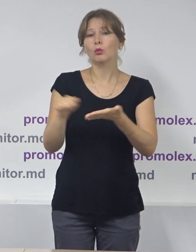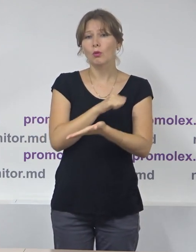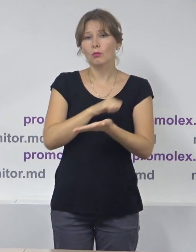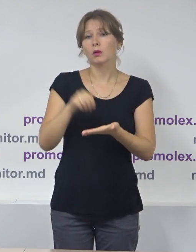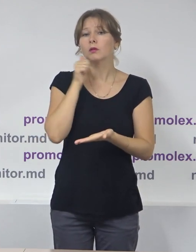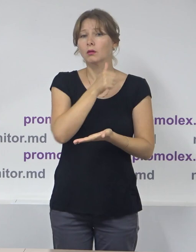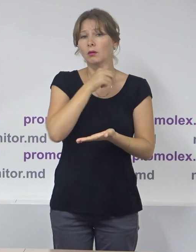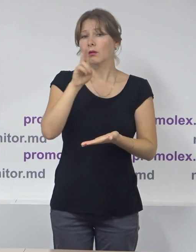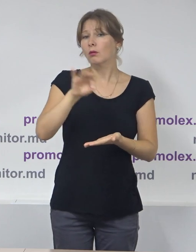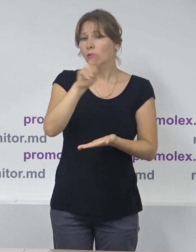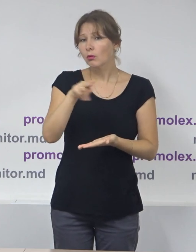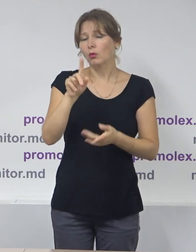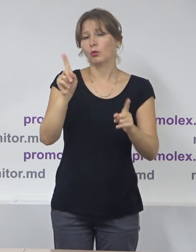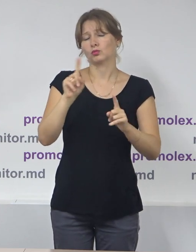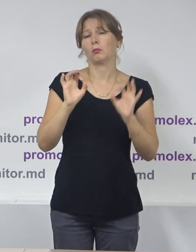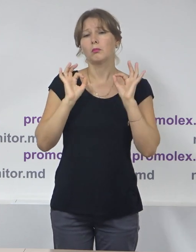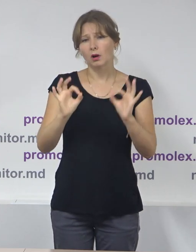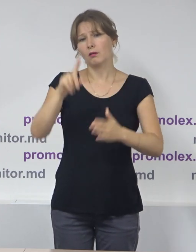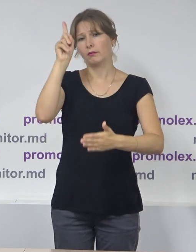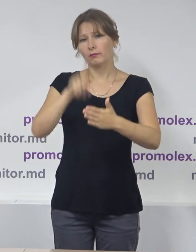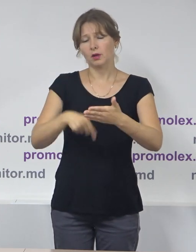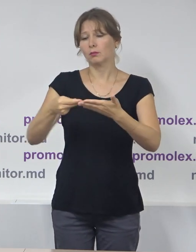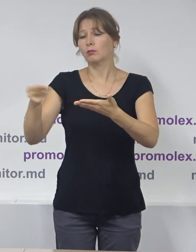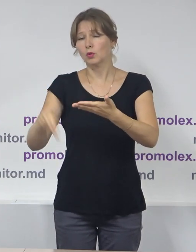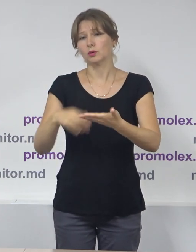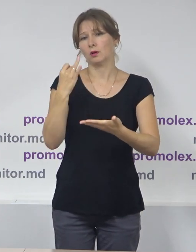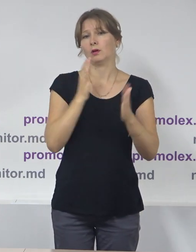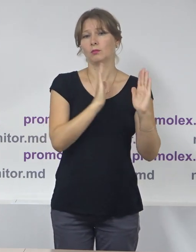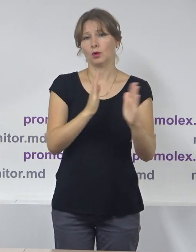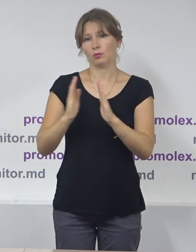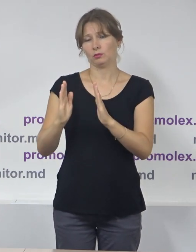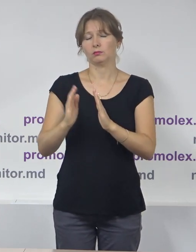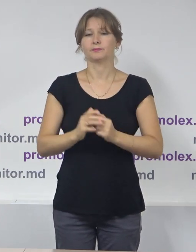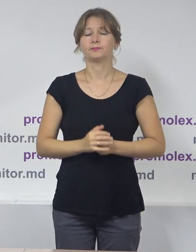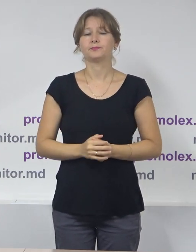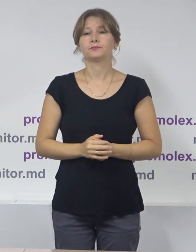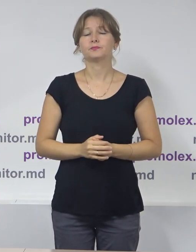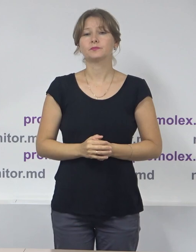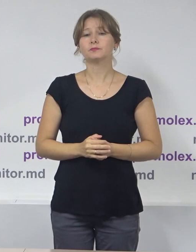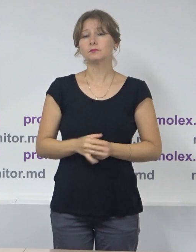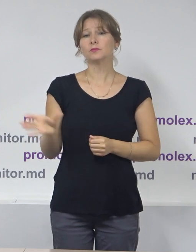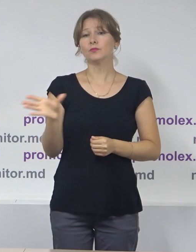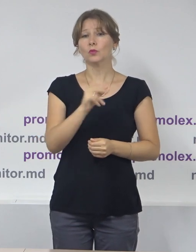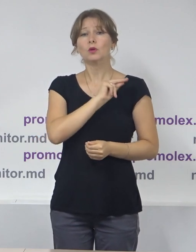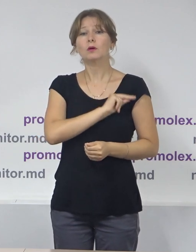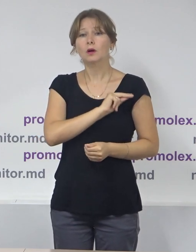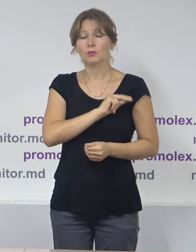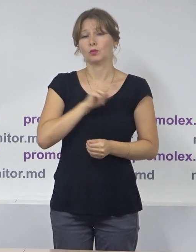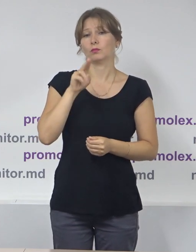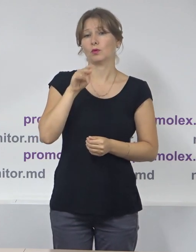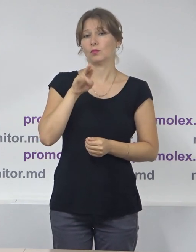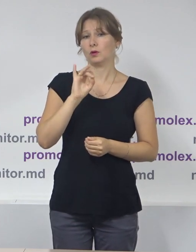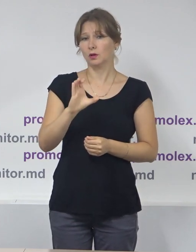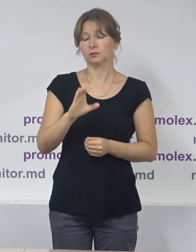își asumă să urmeze operativ, cu bună credință și în mod non-partizan. Misiunea Promolec va